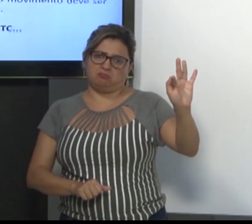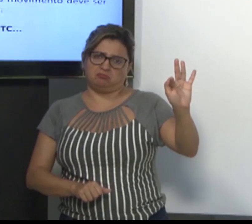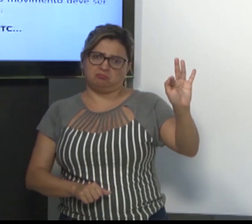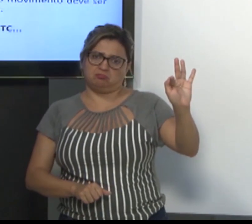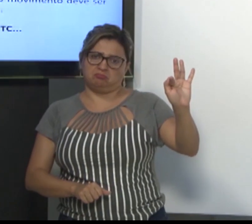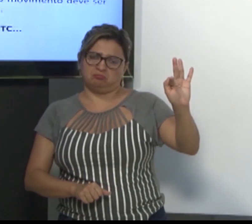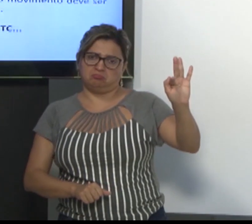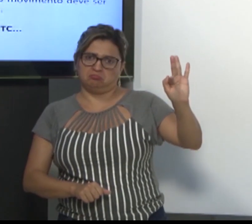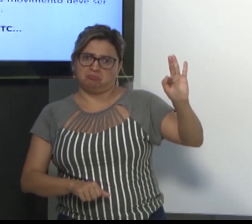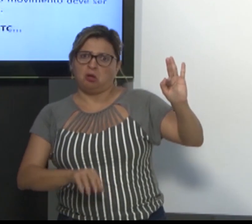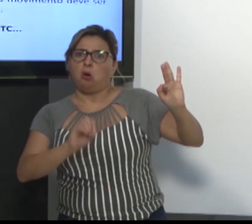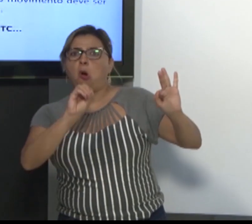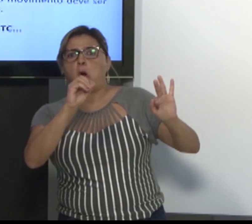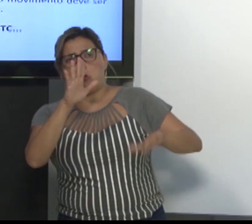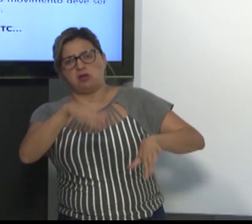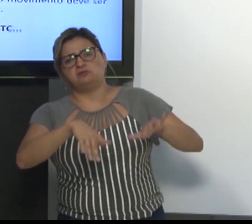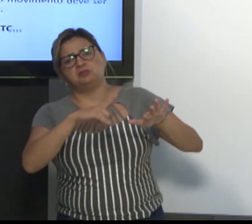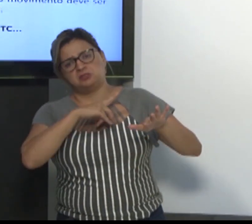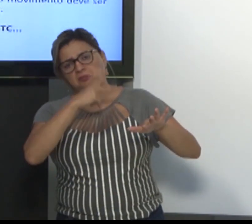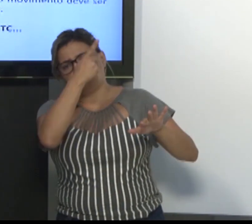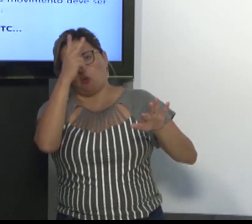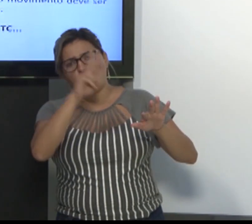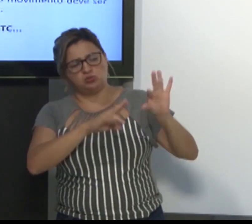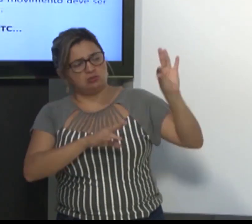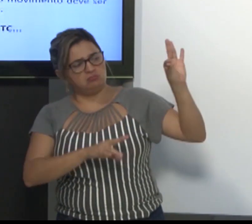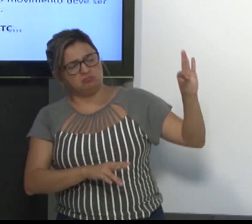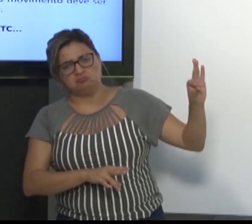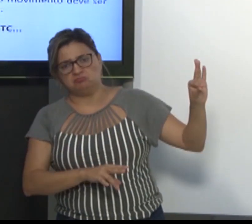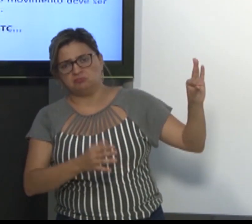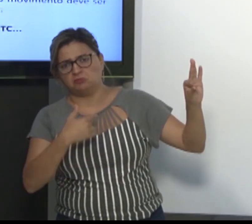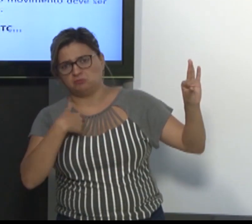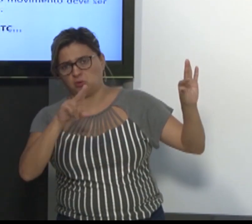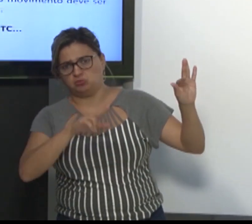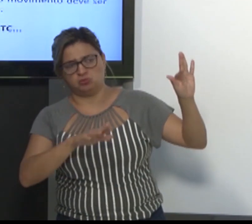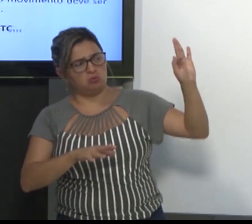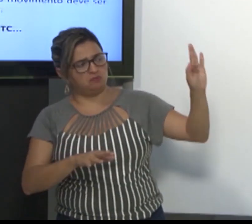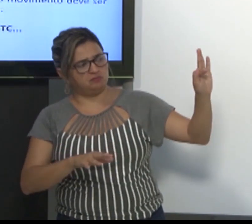Dentro dos parâmetros, a configuração de mãos em F.